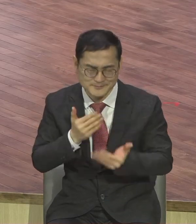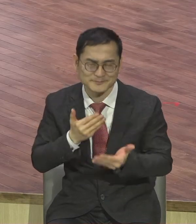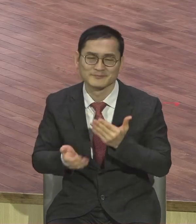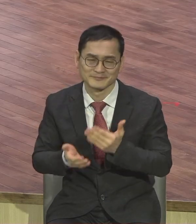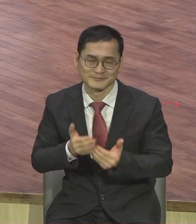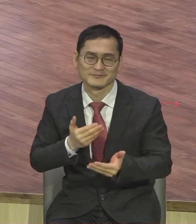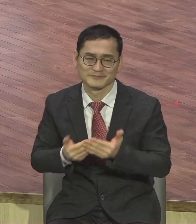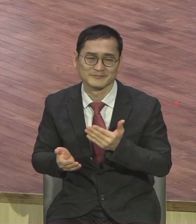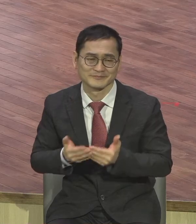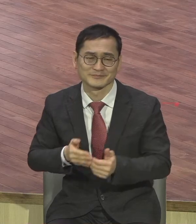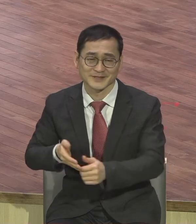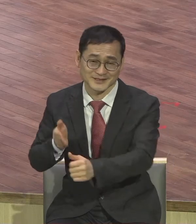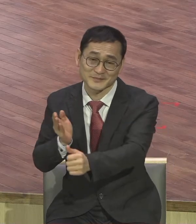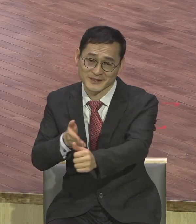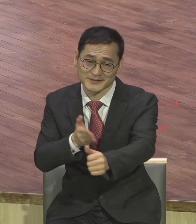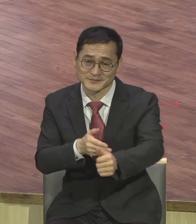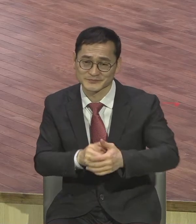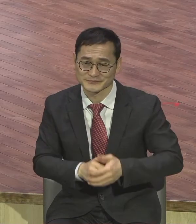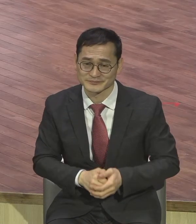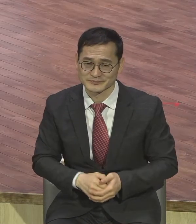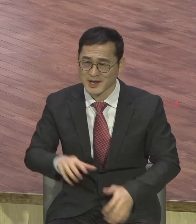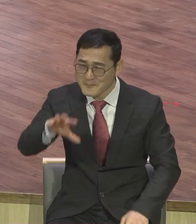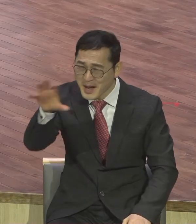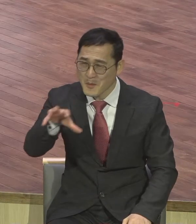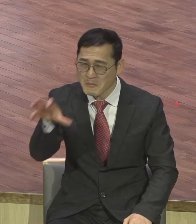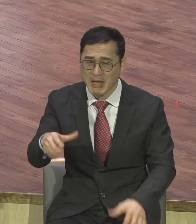그건 지옥의 지옥 그건 노동입니다